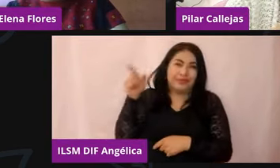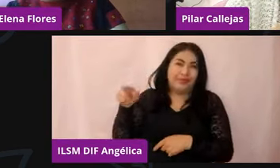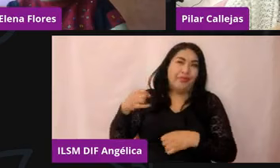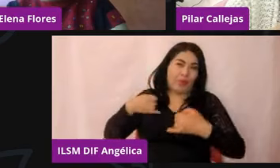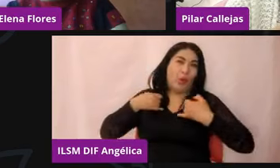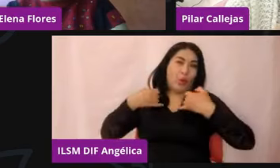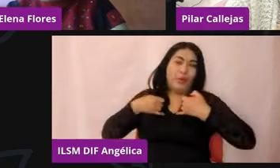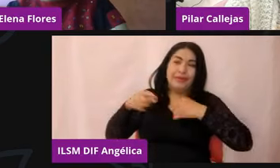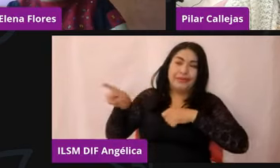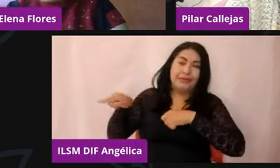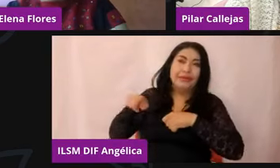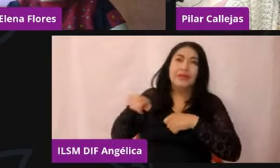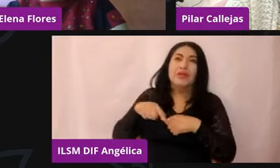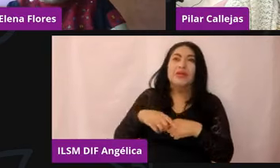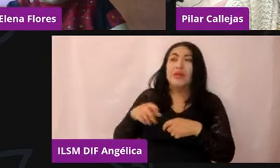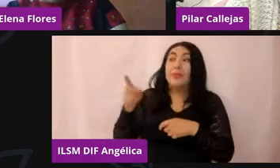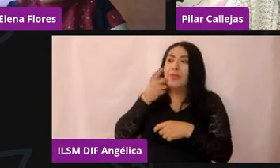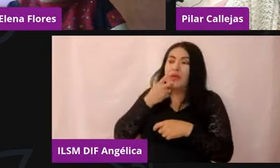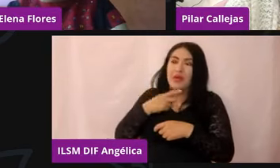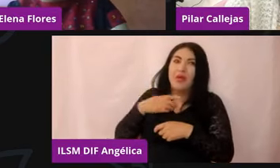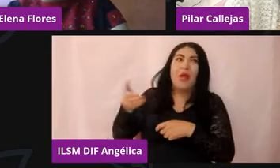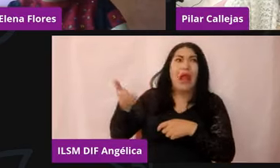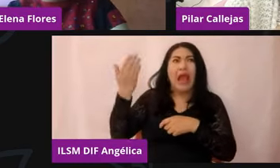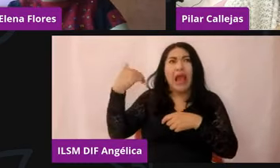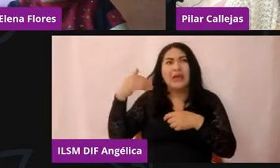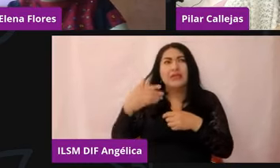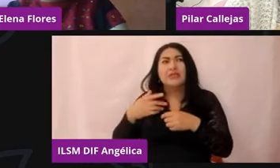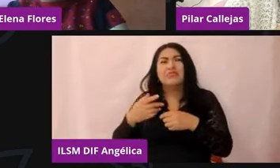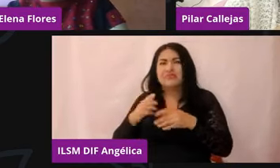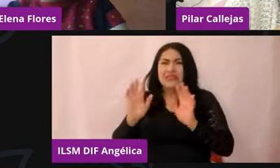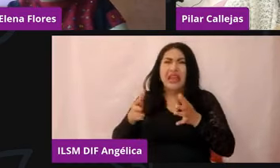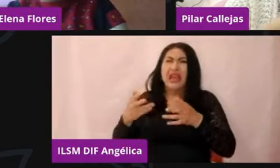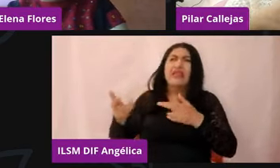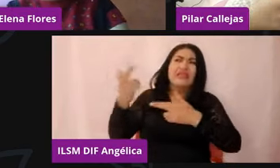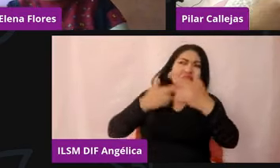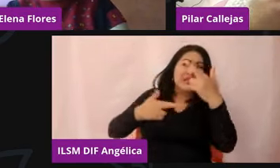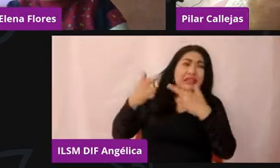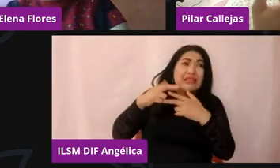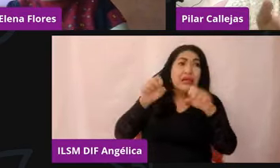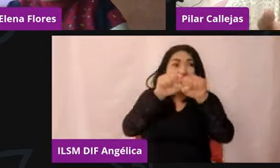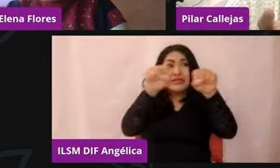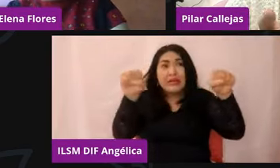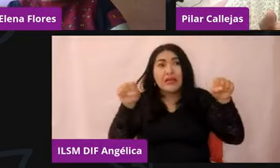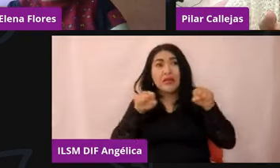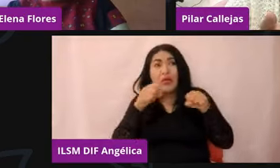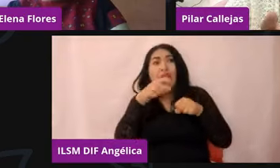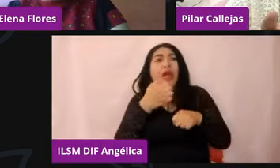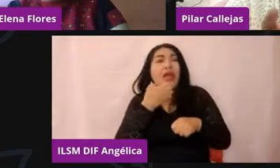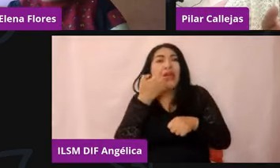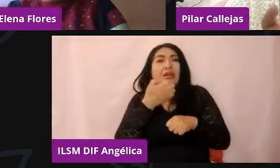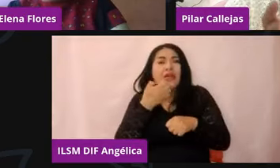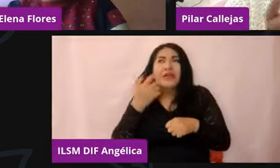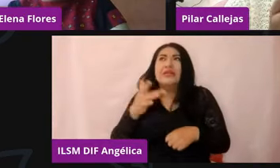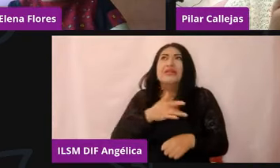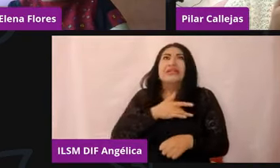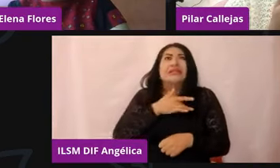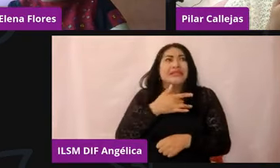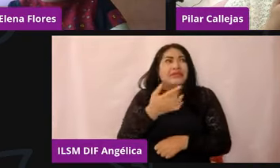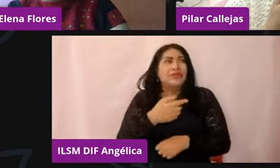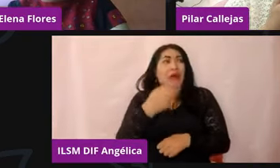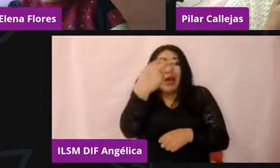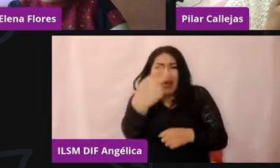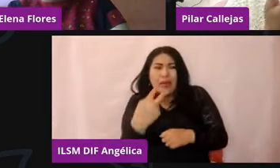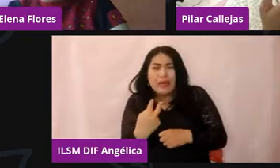tuvieron la oportunidad de regresar a las clases presenciales, era un temor de saber cómo los iban a ver, ¿no? Si